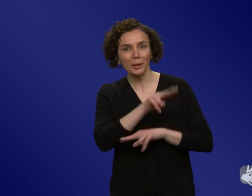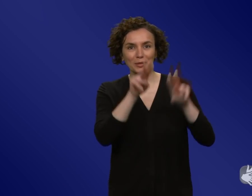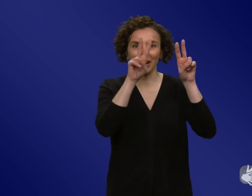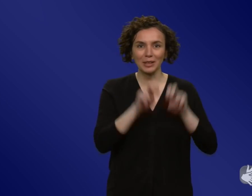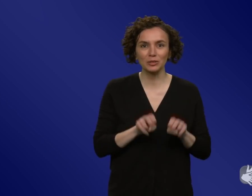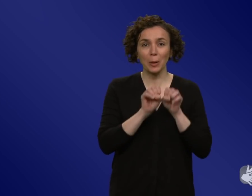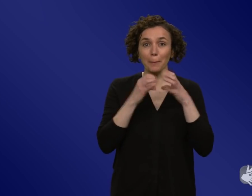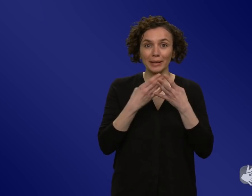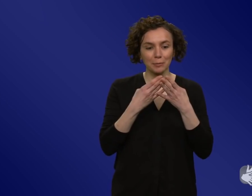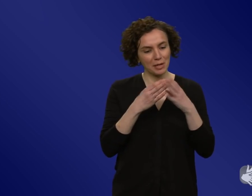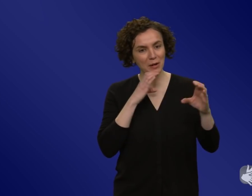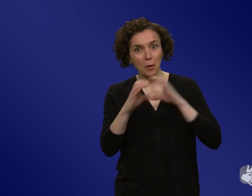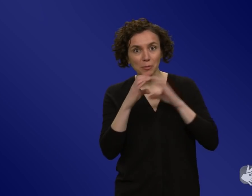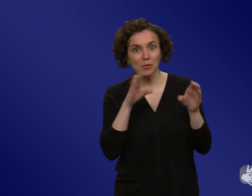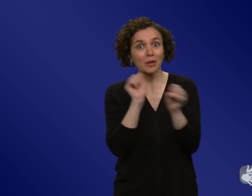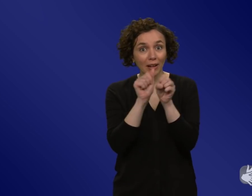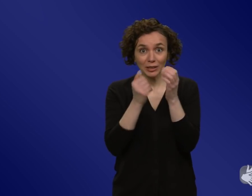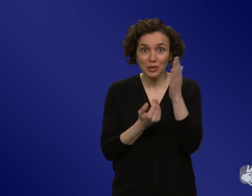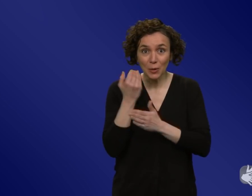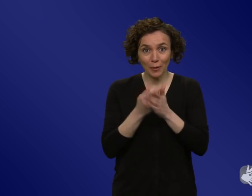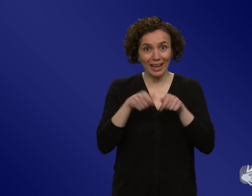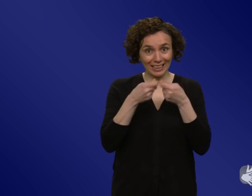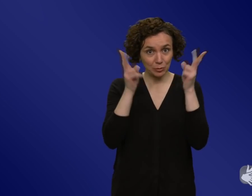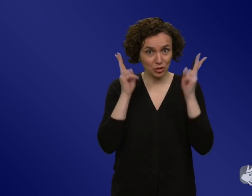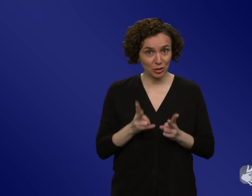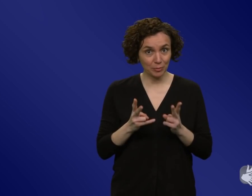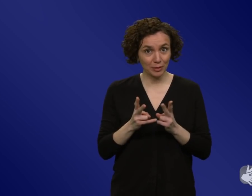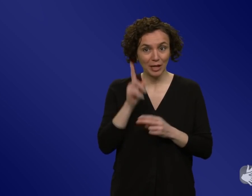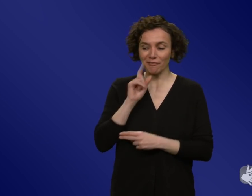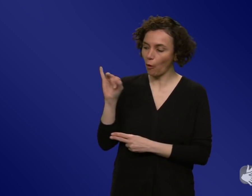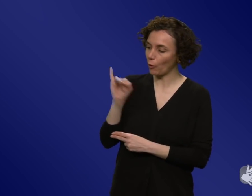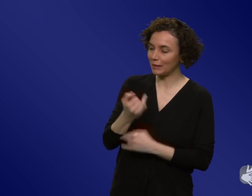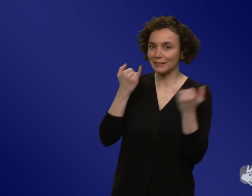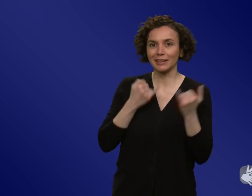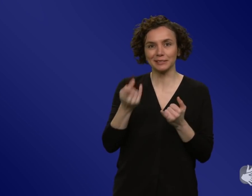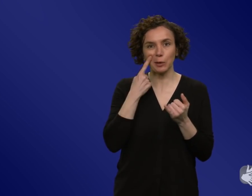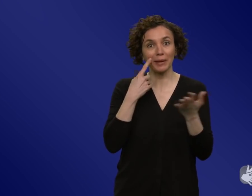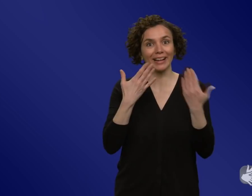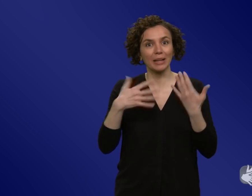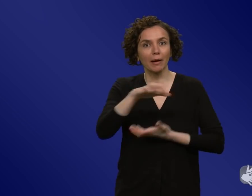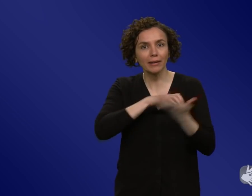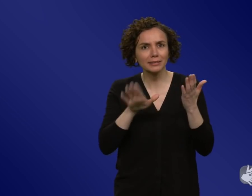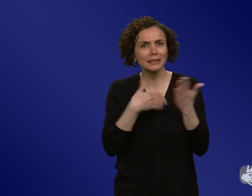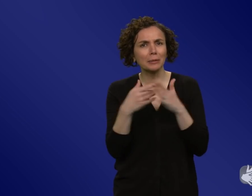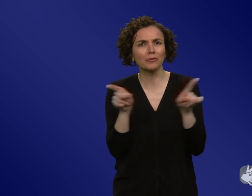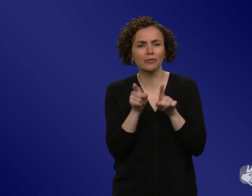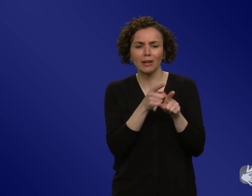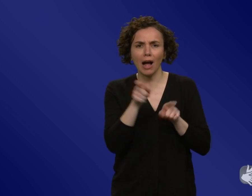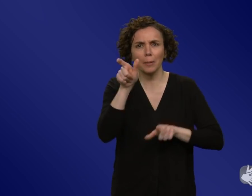Befunde liefern. Frau Jenny, bei der Klimakrise gibt es ja gerade ein Problem mit Ermüdungserscheinungen, weil man kennt die Krisenszenarien als Verbraucher